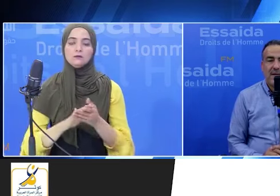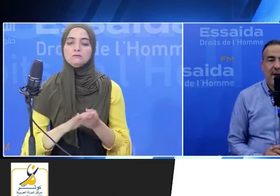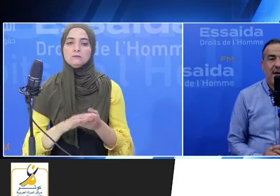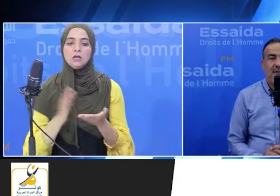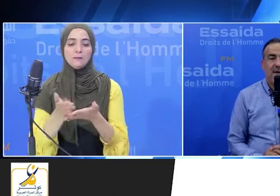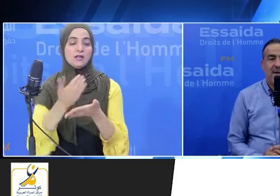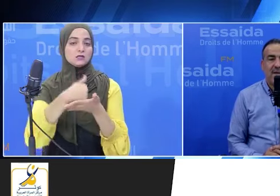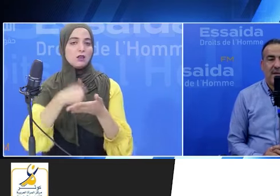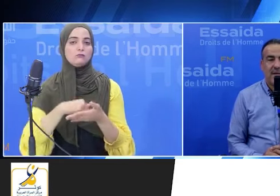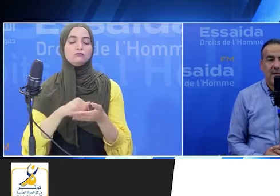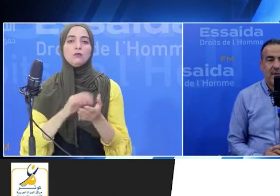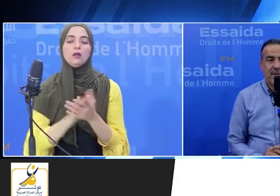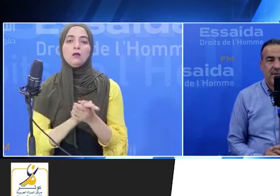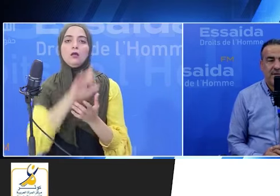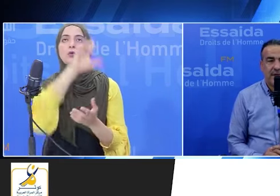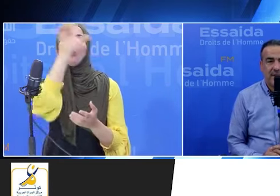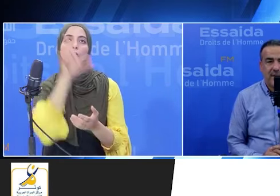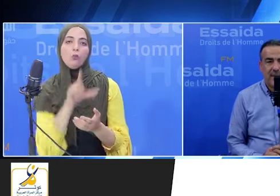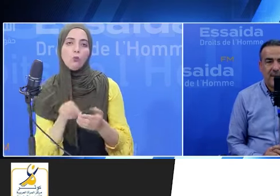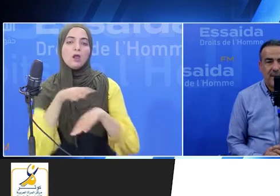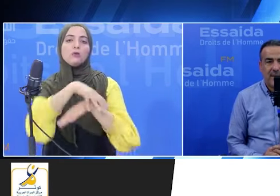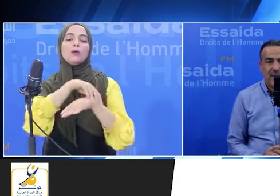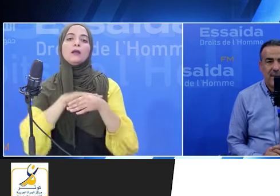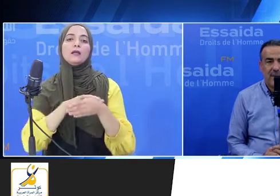على الولاية الـ 24